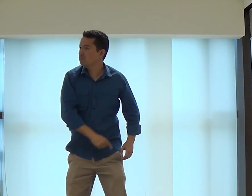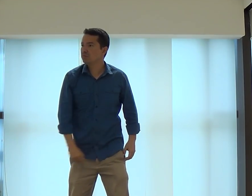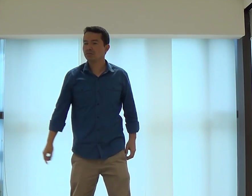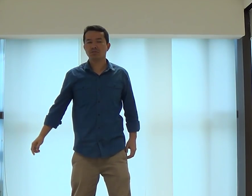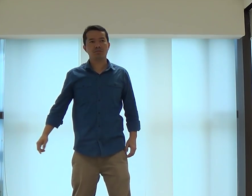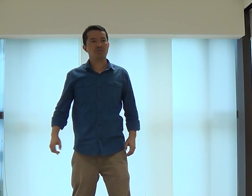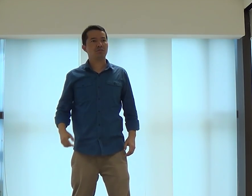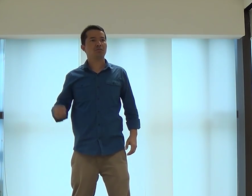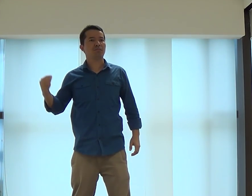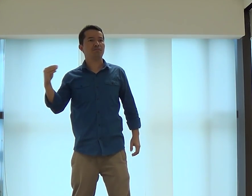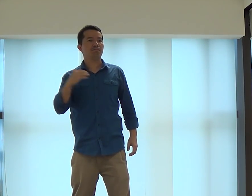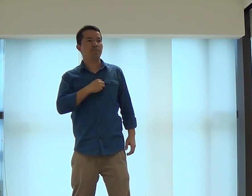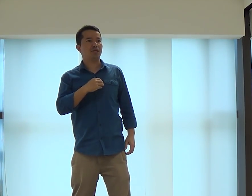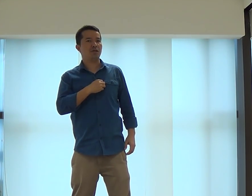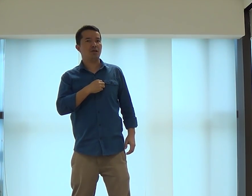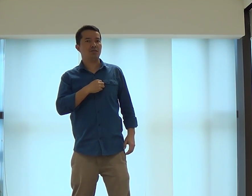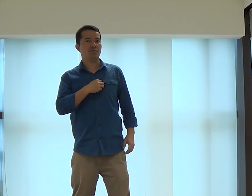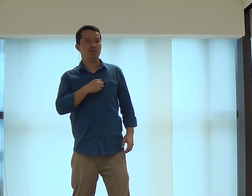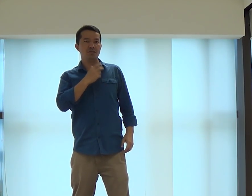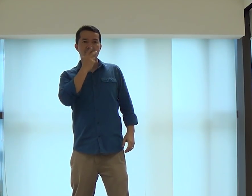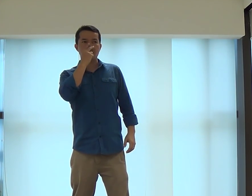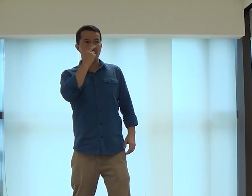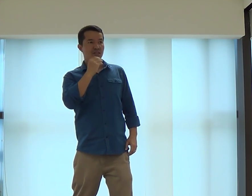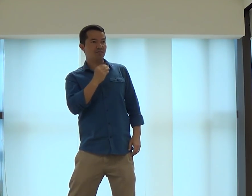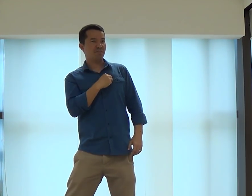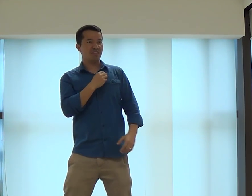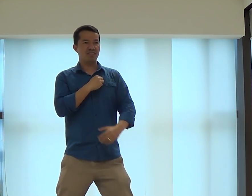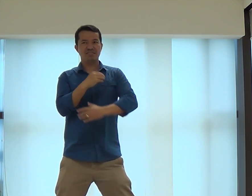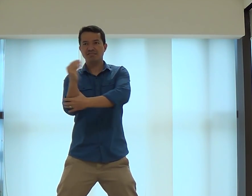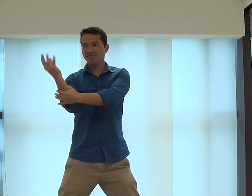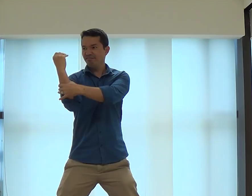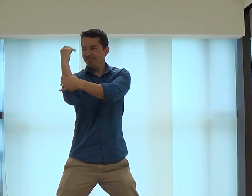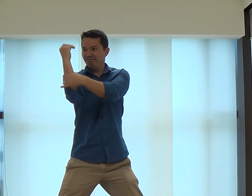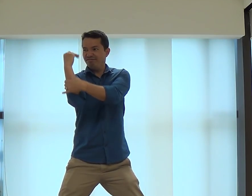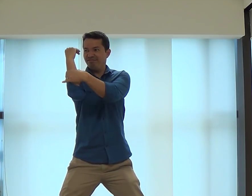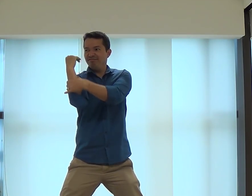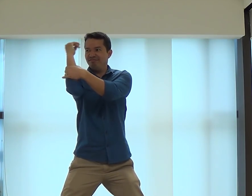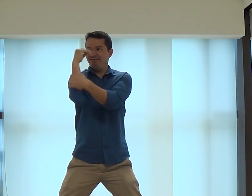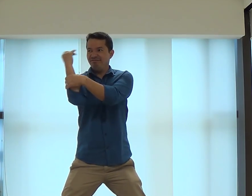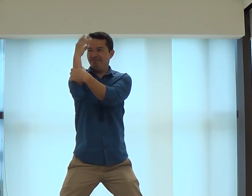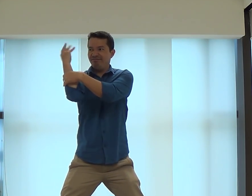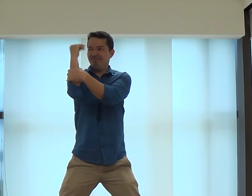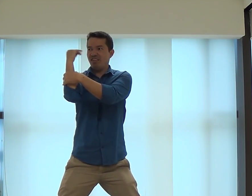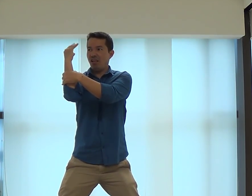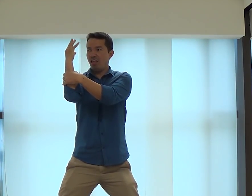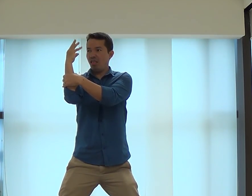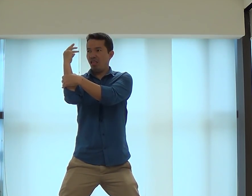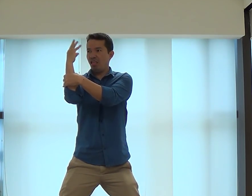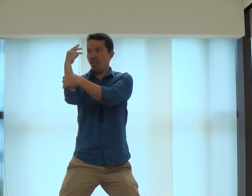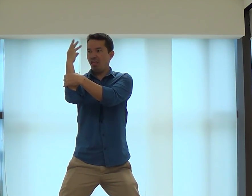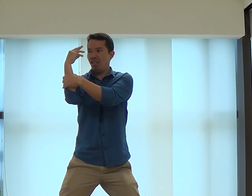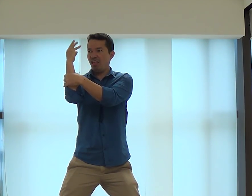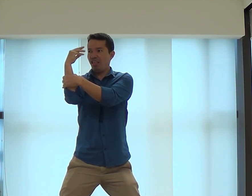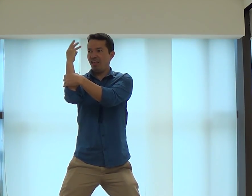É difícil, né? O pecado, parece que ele vem ali na frente da gente e vai, né,